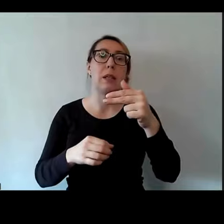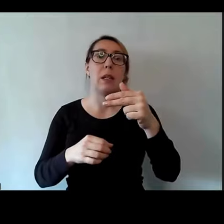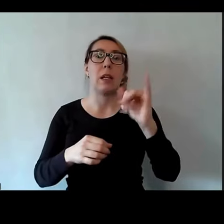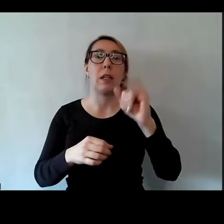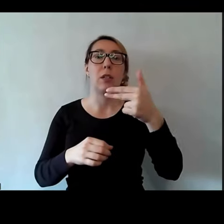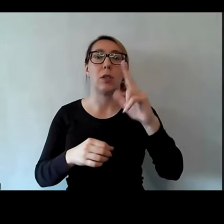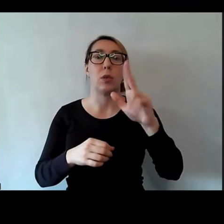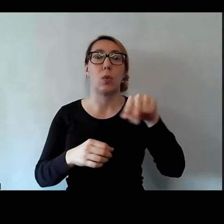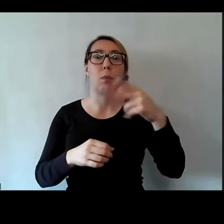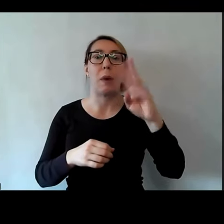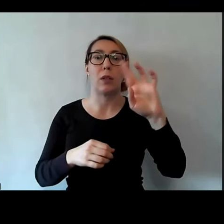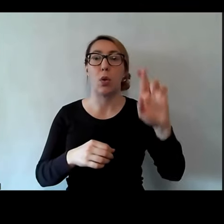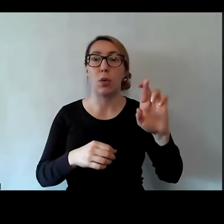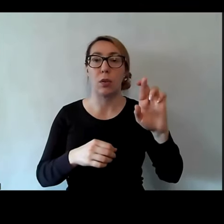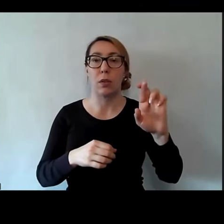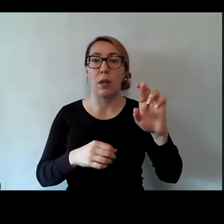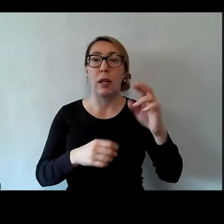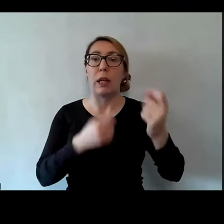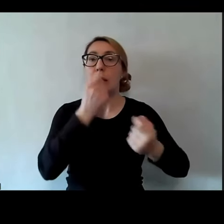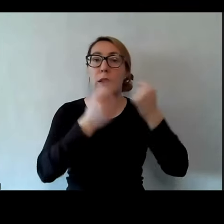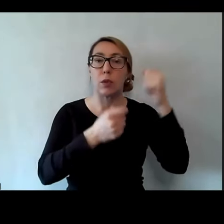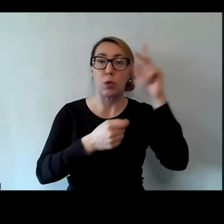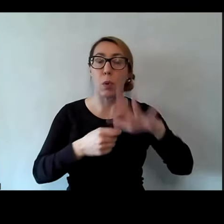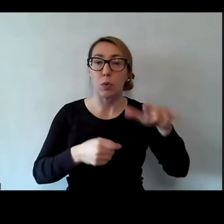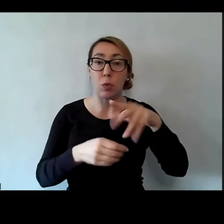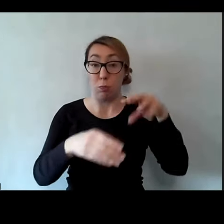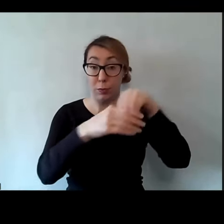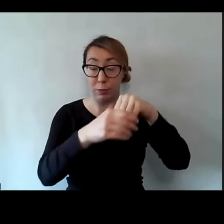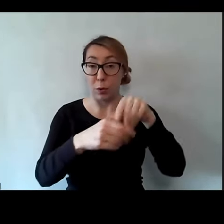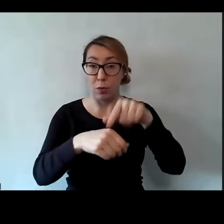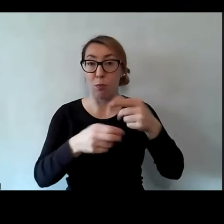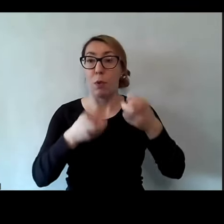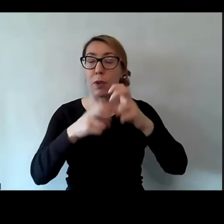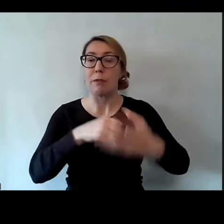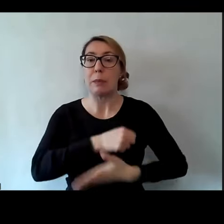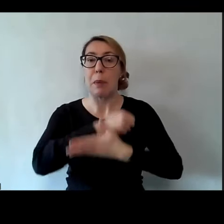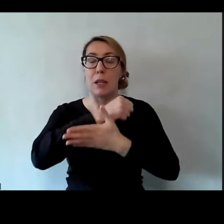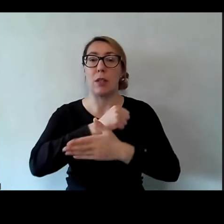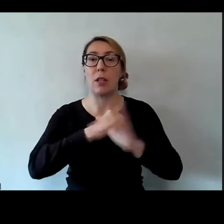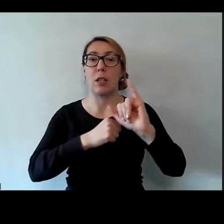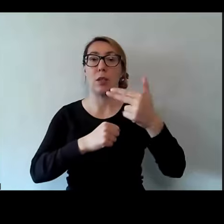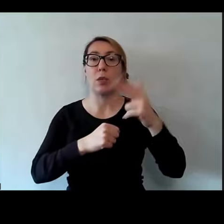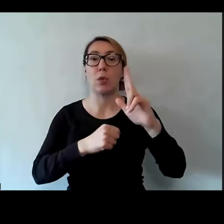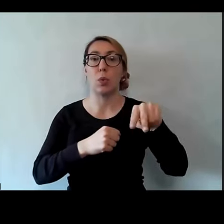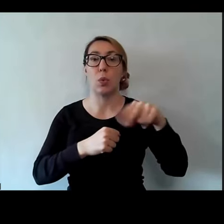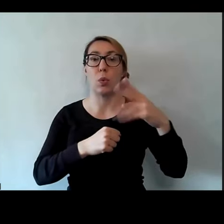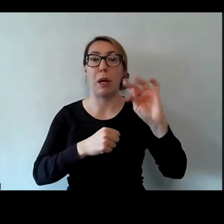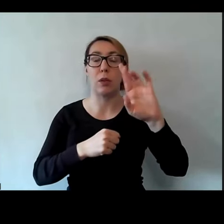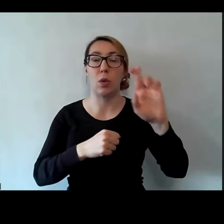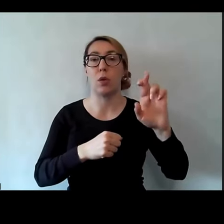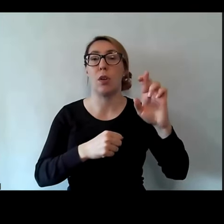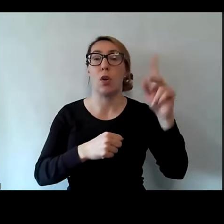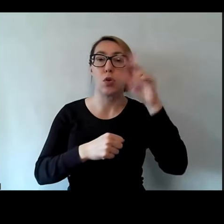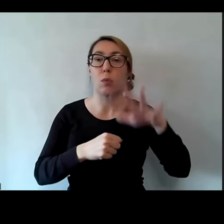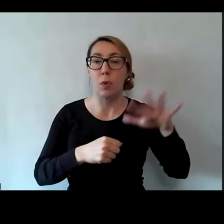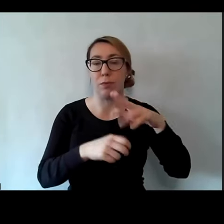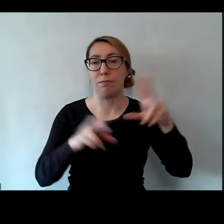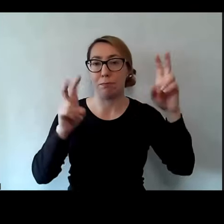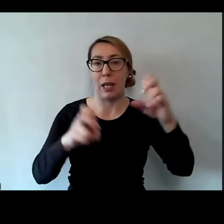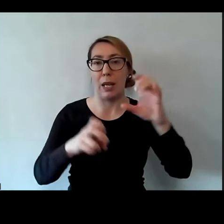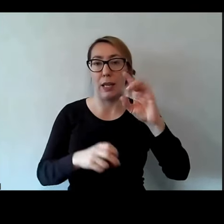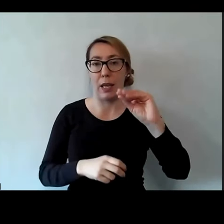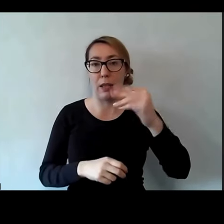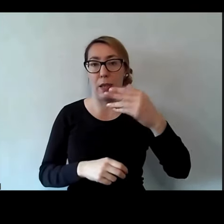językowy spacer wirtualny powstał w ramach wsparcia Inkubatora Innowacji Społecznych Generator Dostępności.